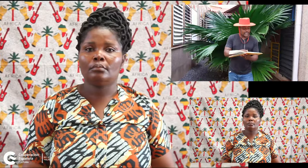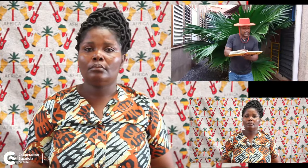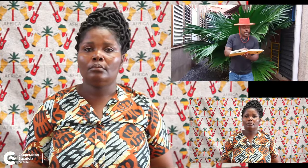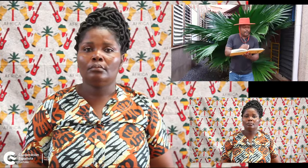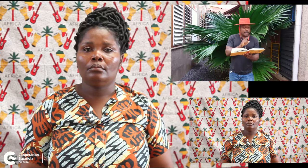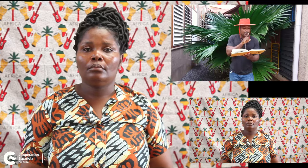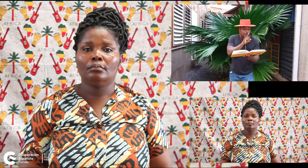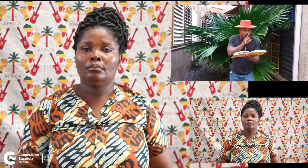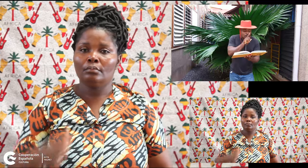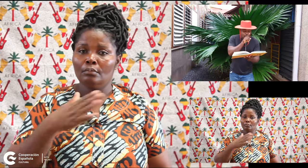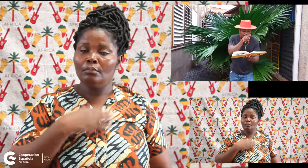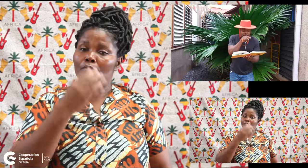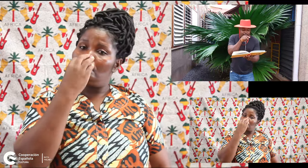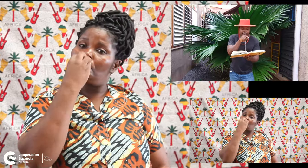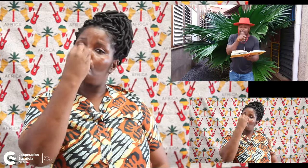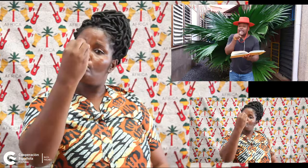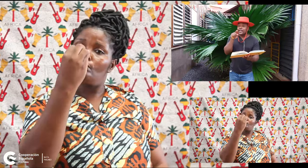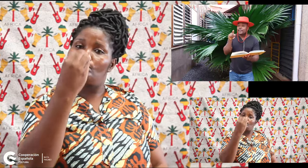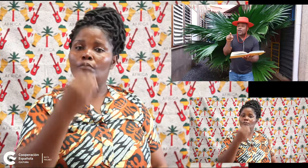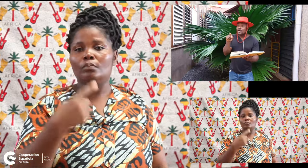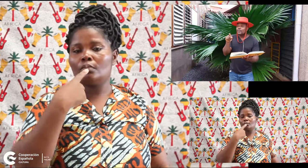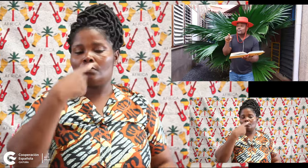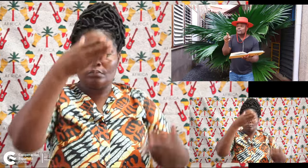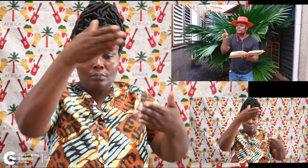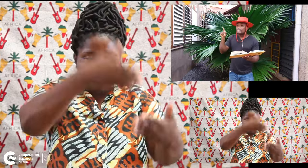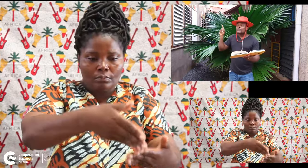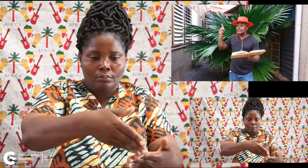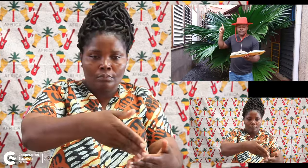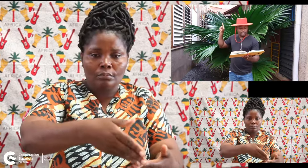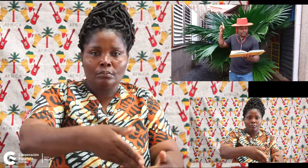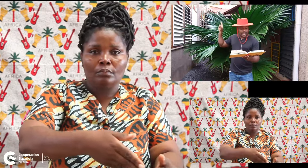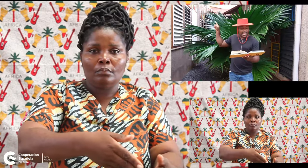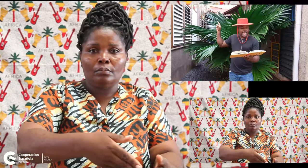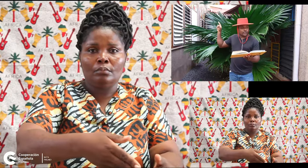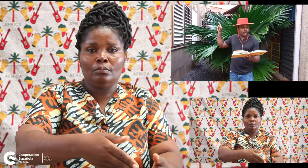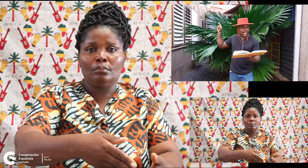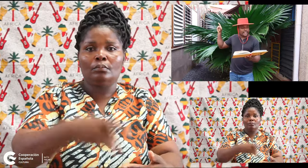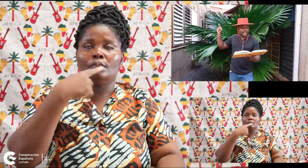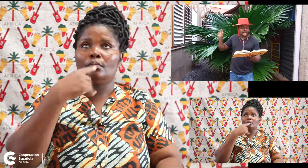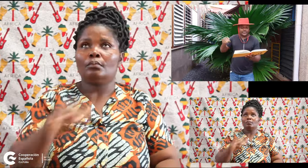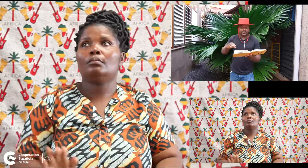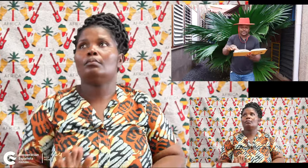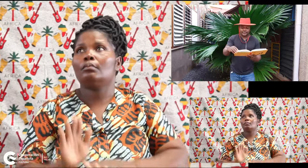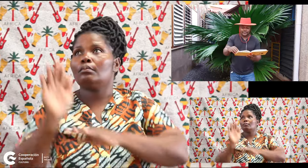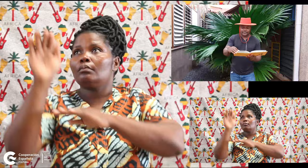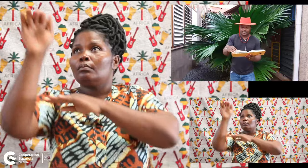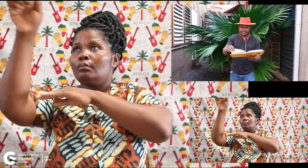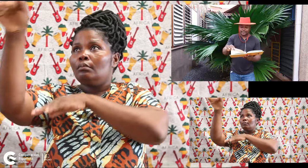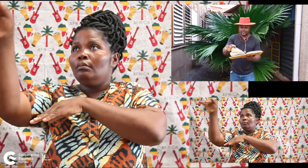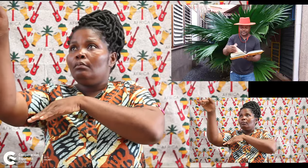Mi pico aterrizó en las montañas.